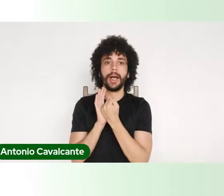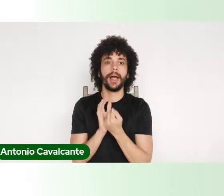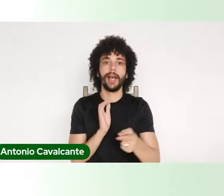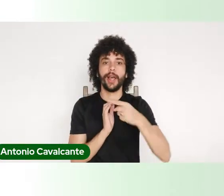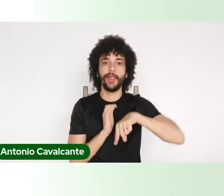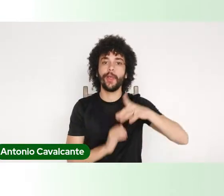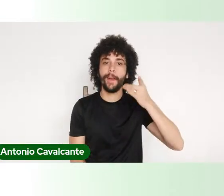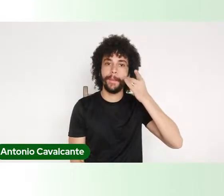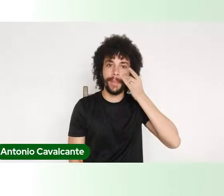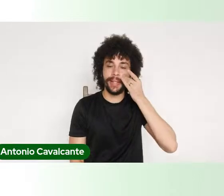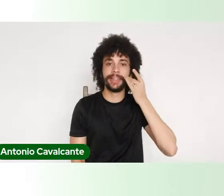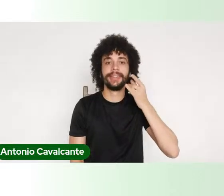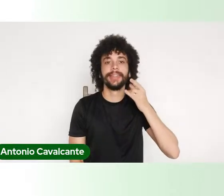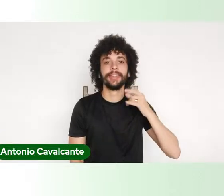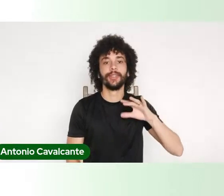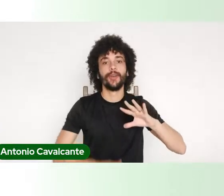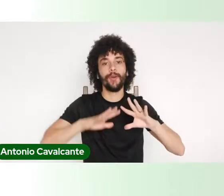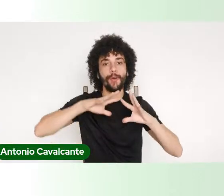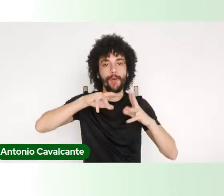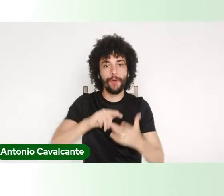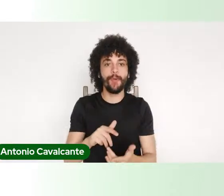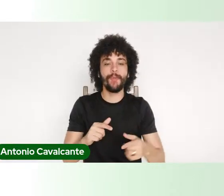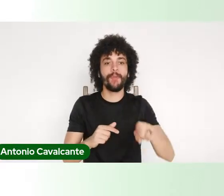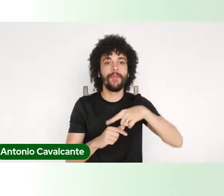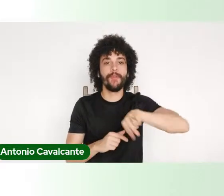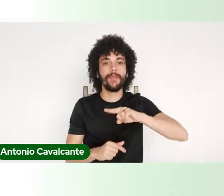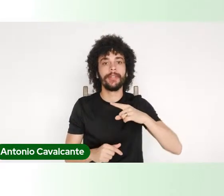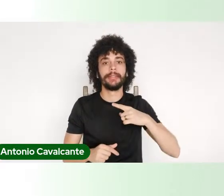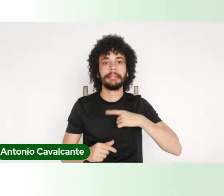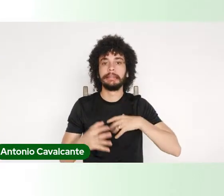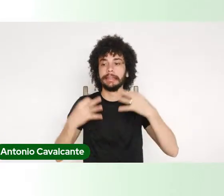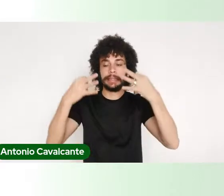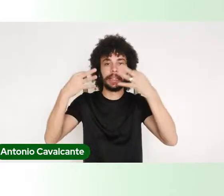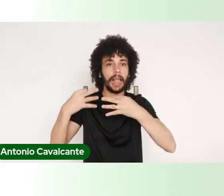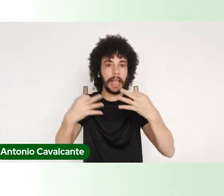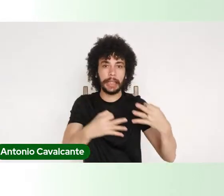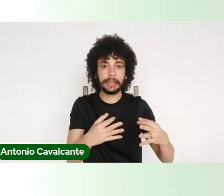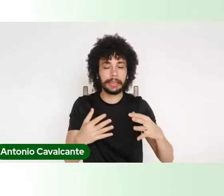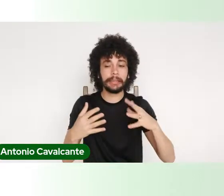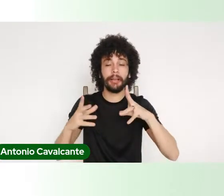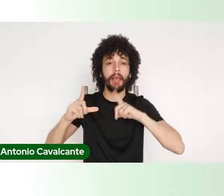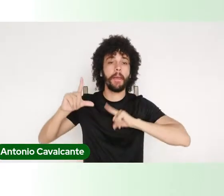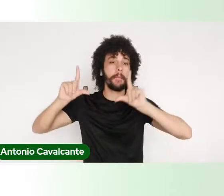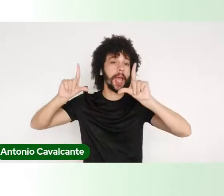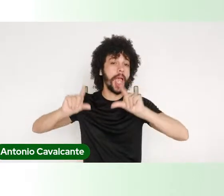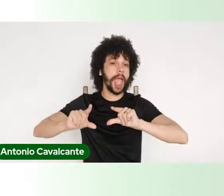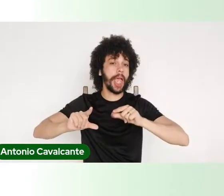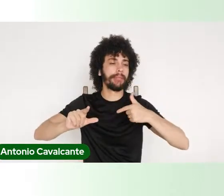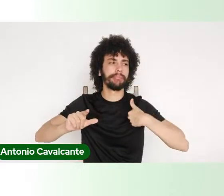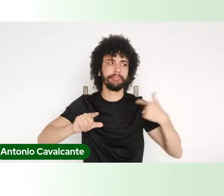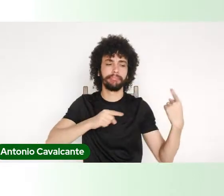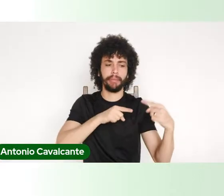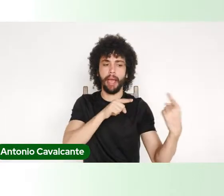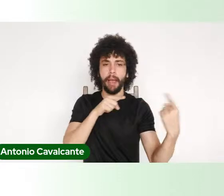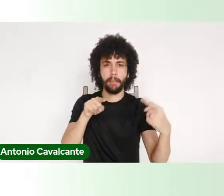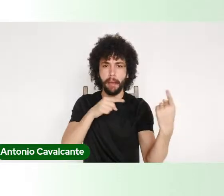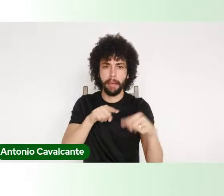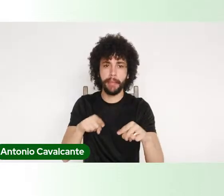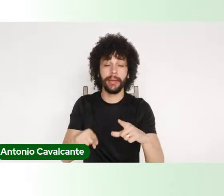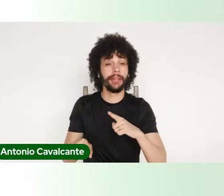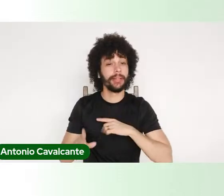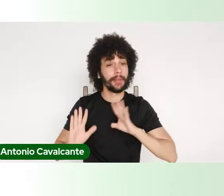presença no mundo onde as certezas são cada vez mais questionadas, mas que as